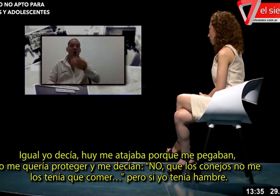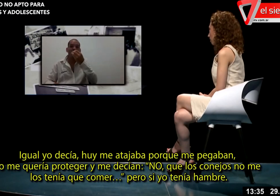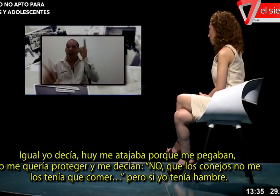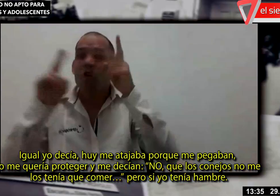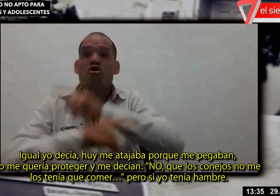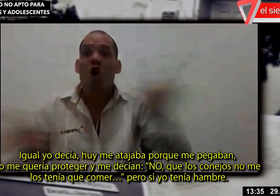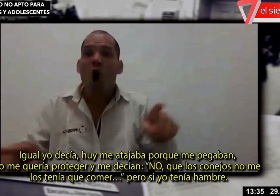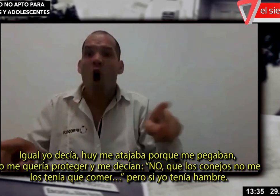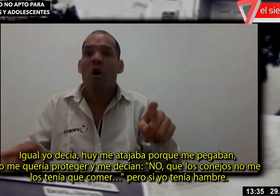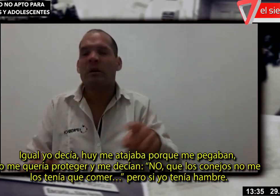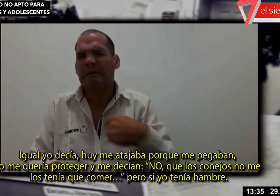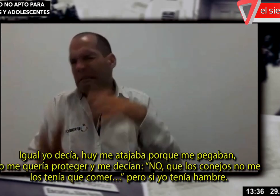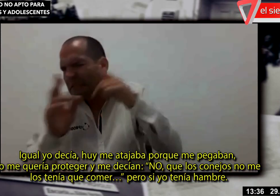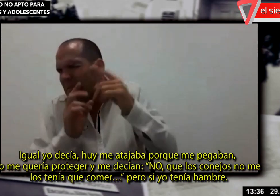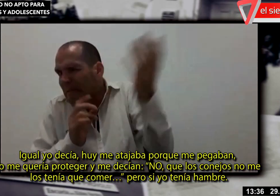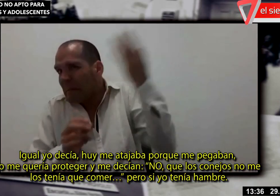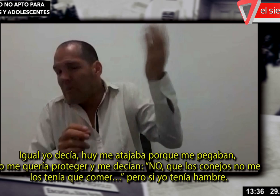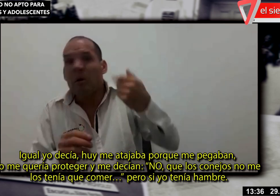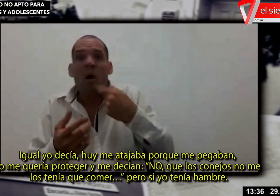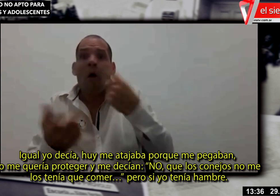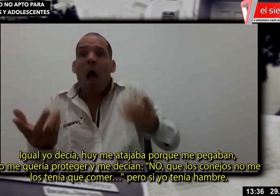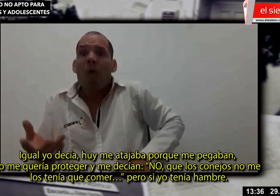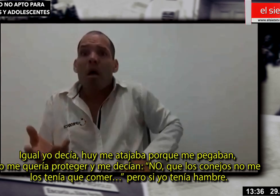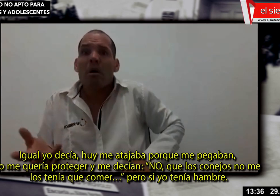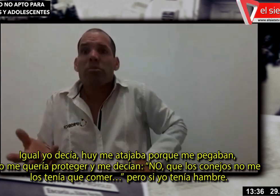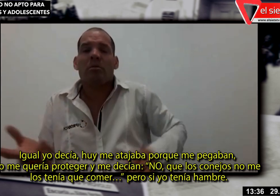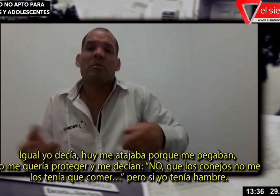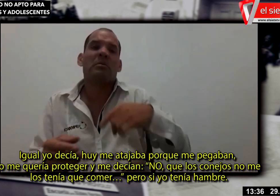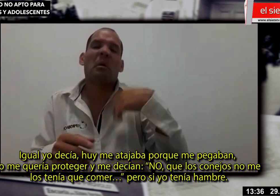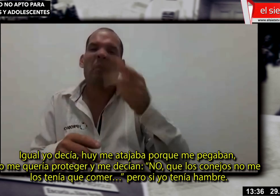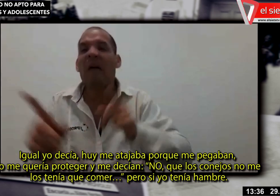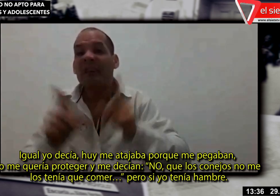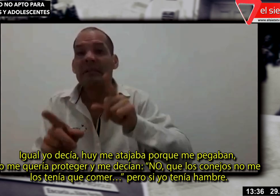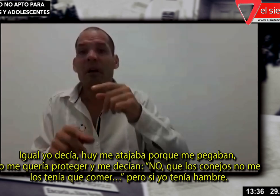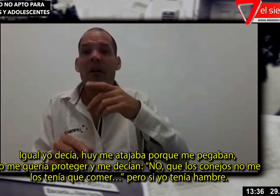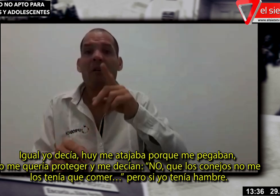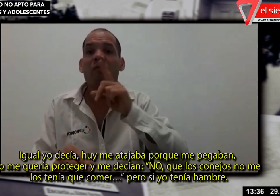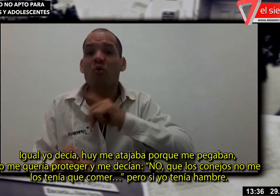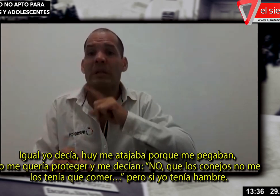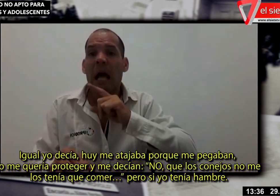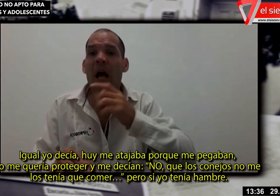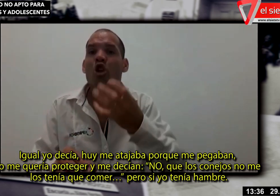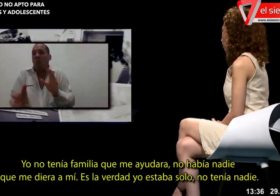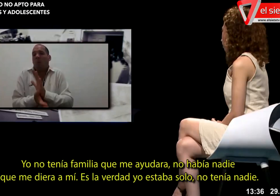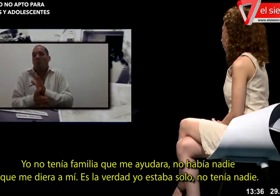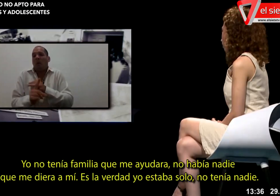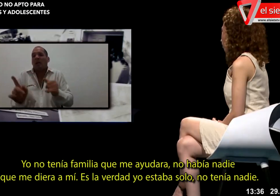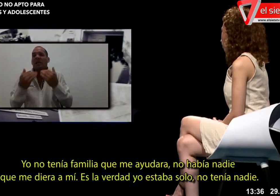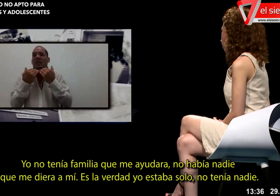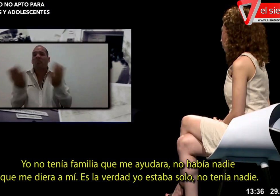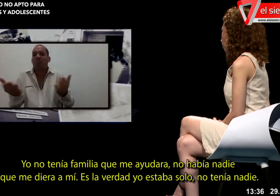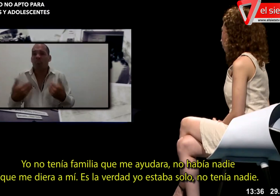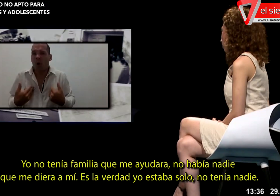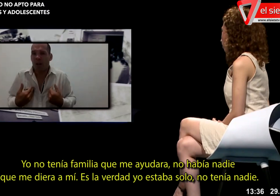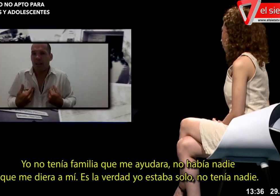¡uy! Me atajaba porque me pegaban. Yo me quería proteger. Me decían, no, los conejos que no me los tenía que comer. Pero si yo tenía hambre. Yo no tenía